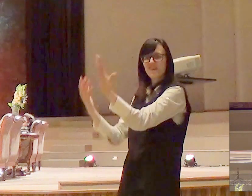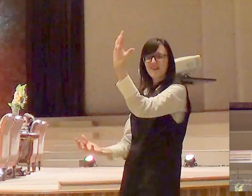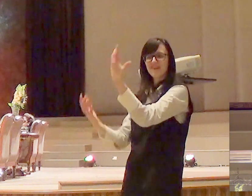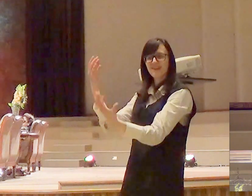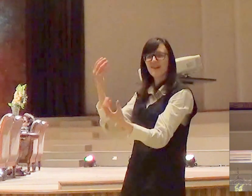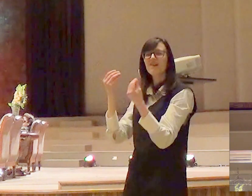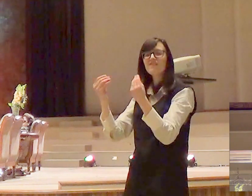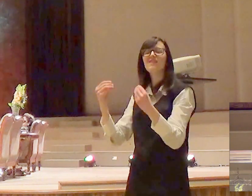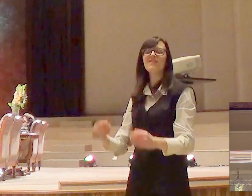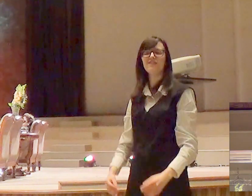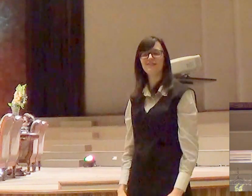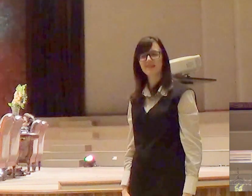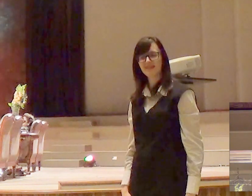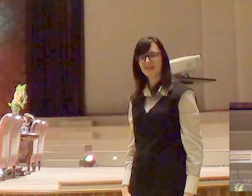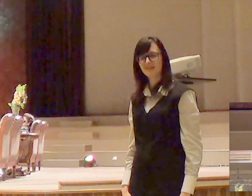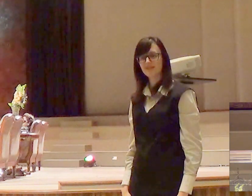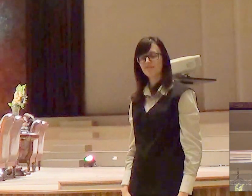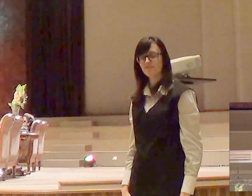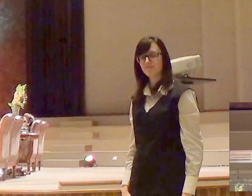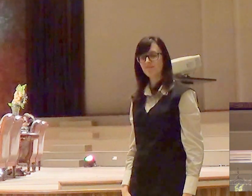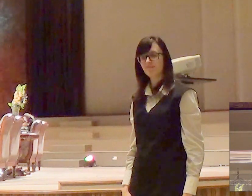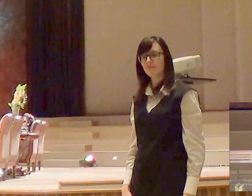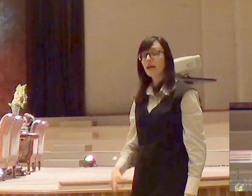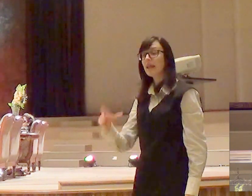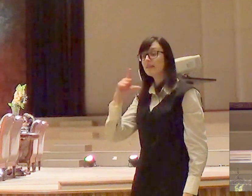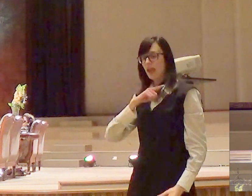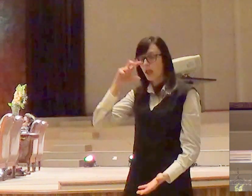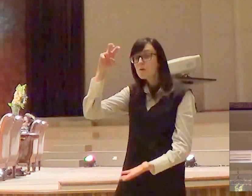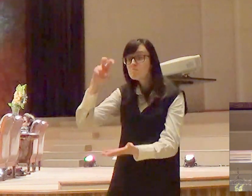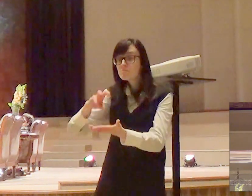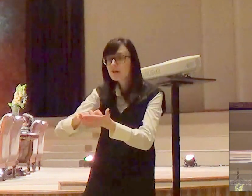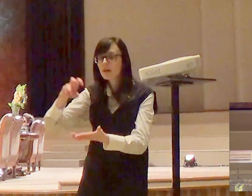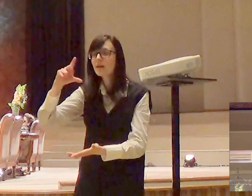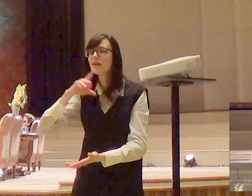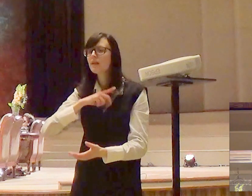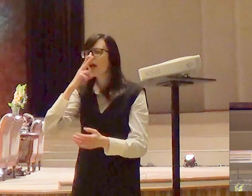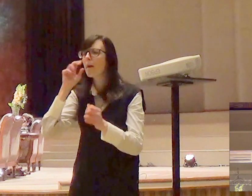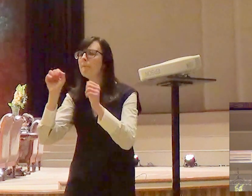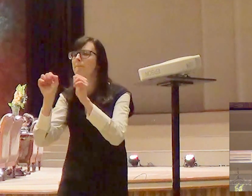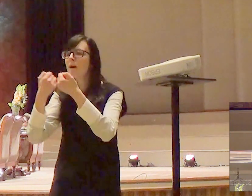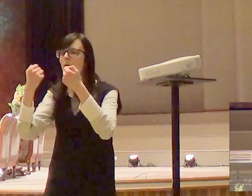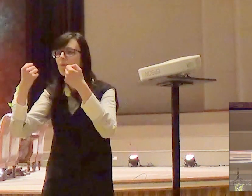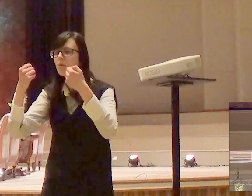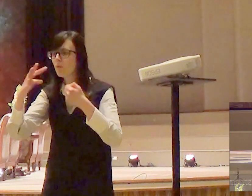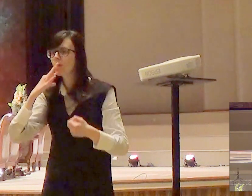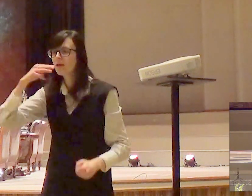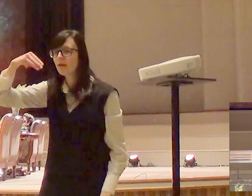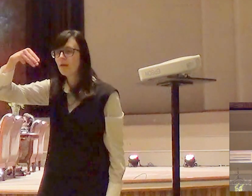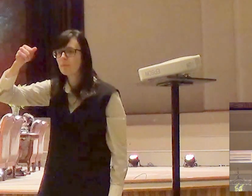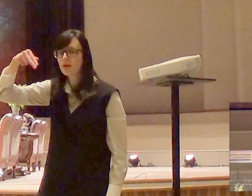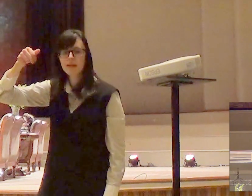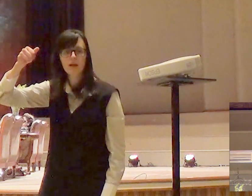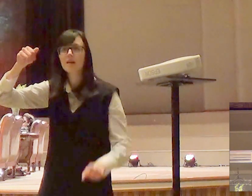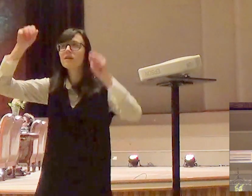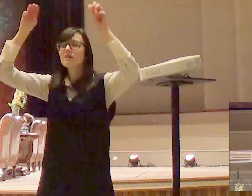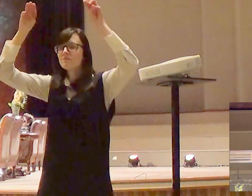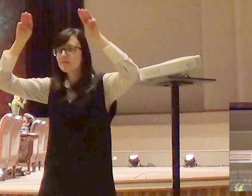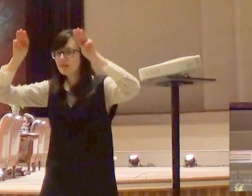aquele era lugar correto deles, caía do céu um pão esquisito chamado maná, que